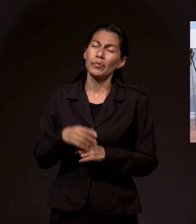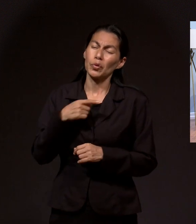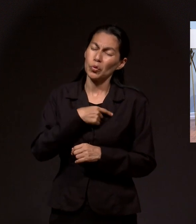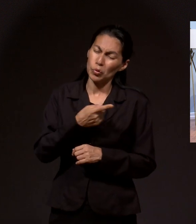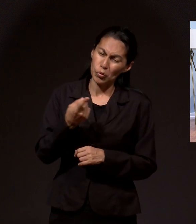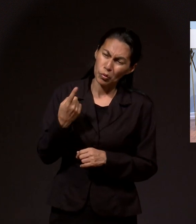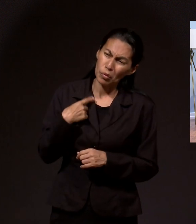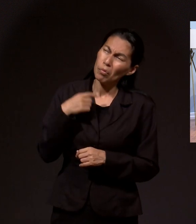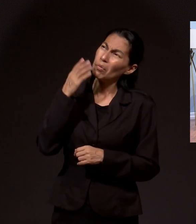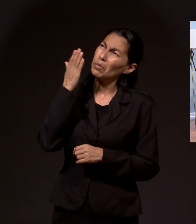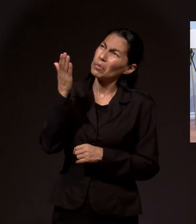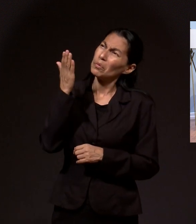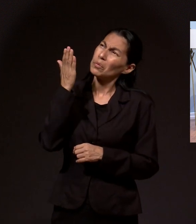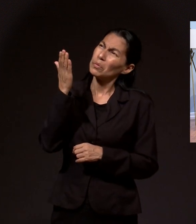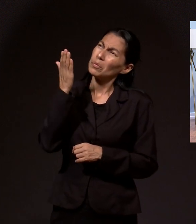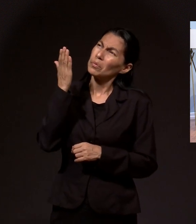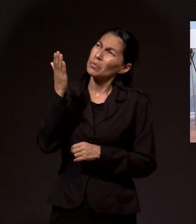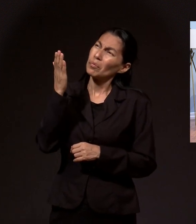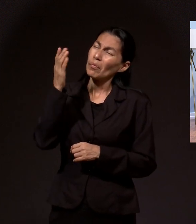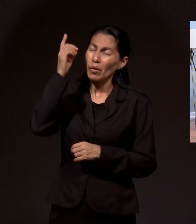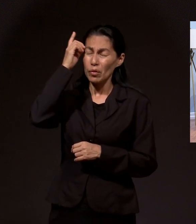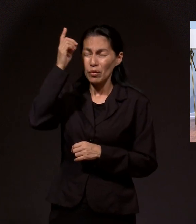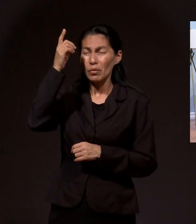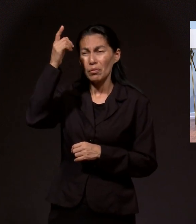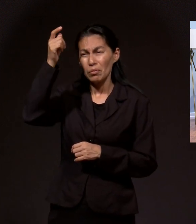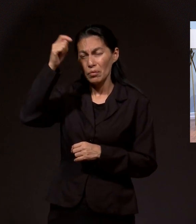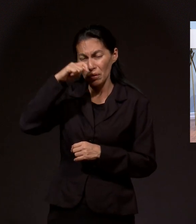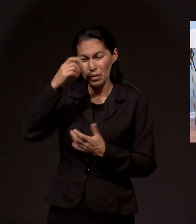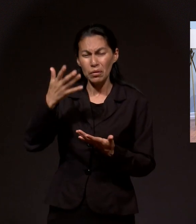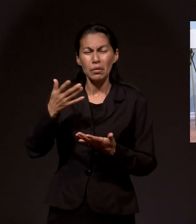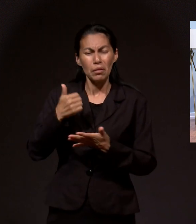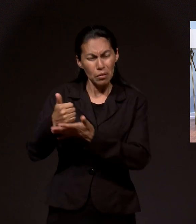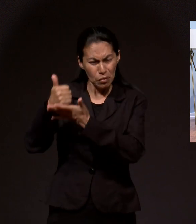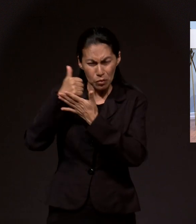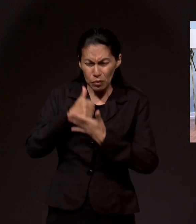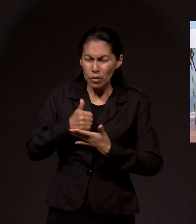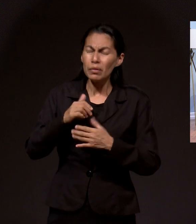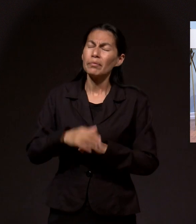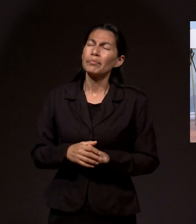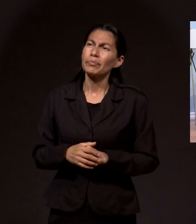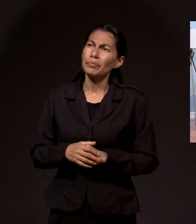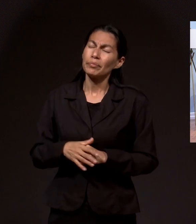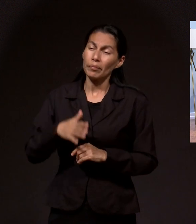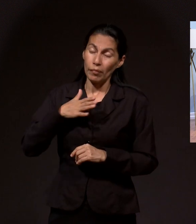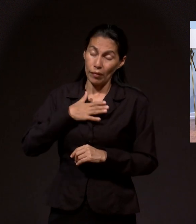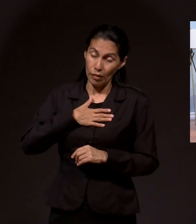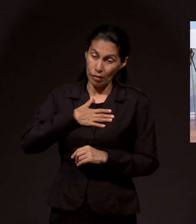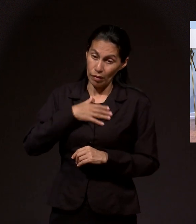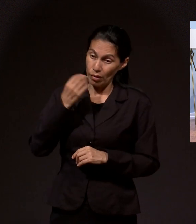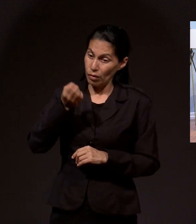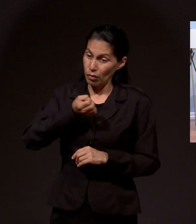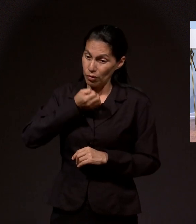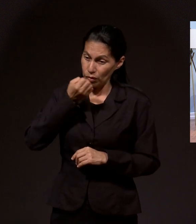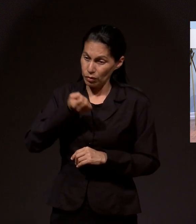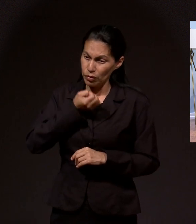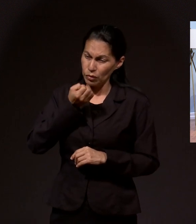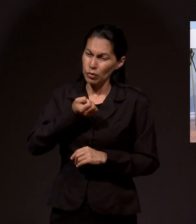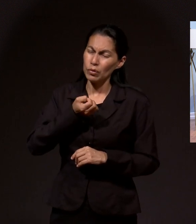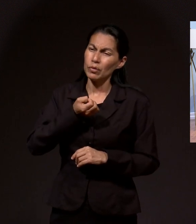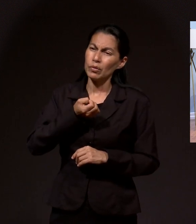muy personal. Y pues para mí ha llegado a ser la oración un